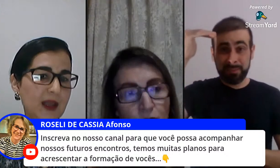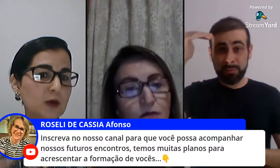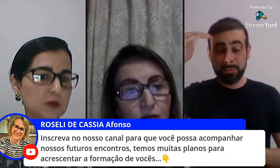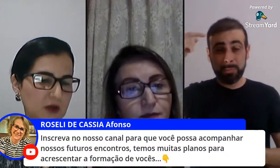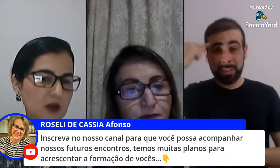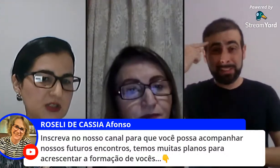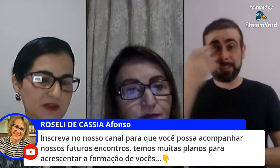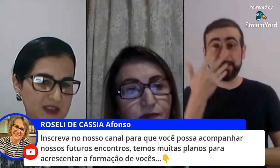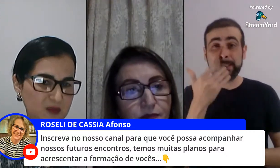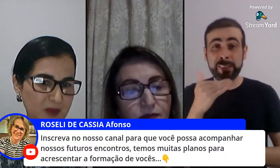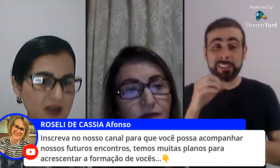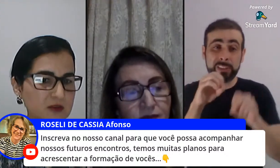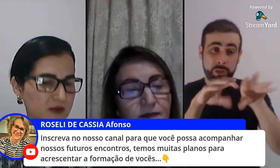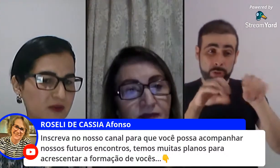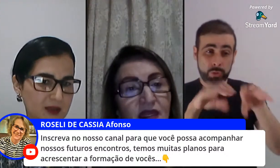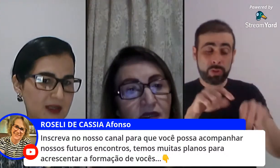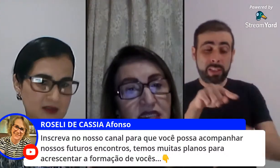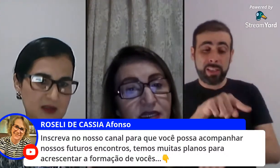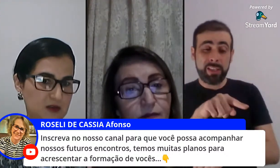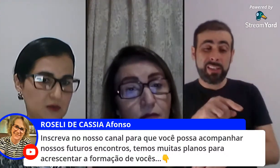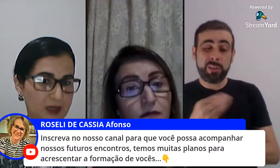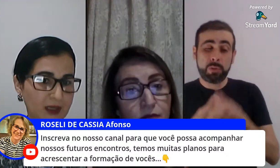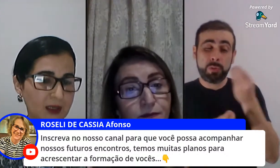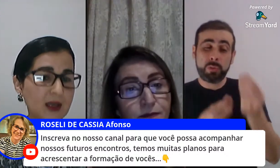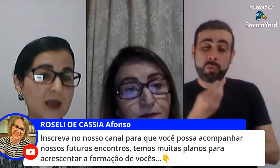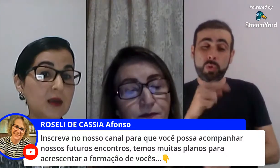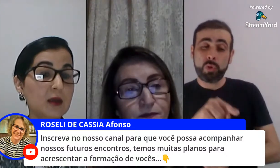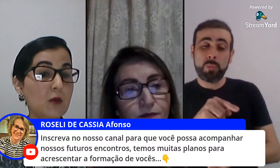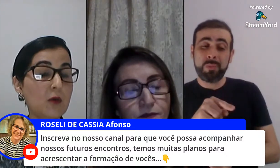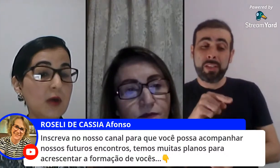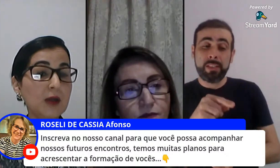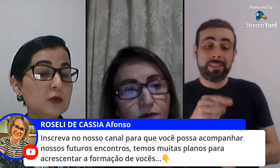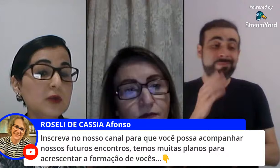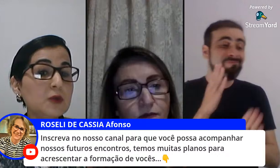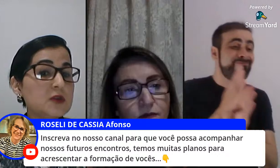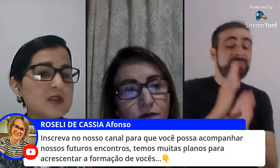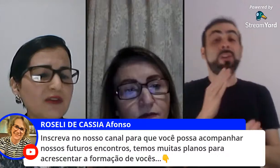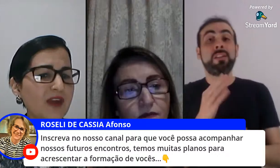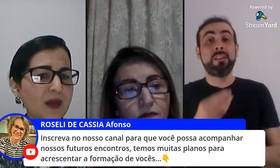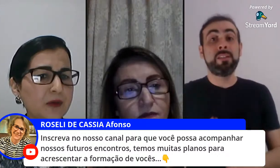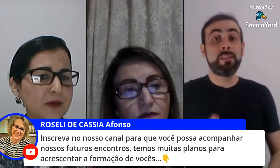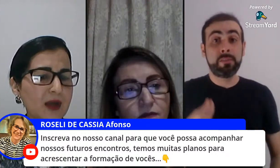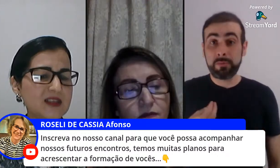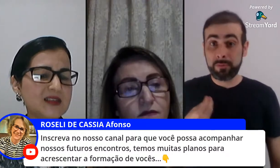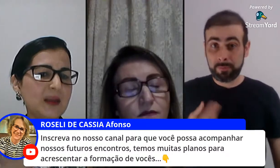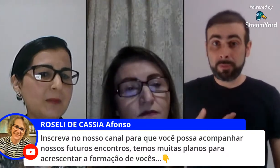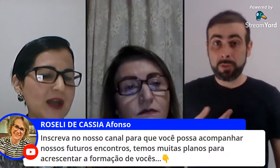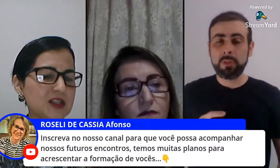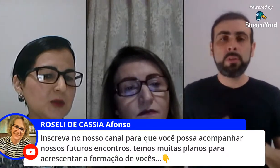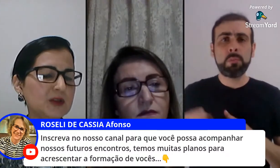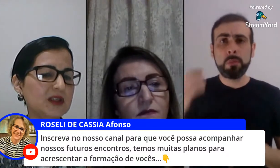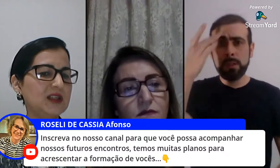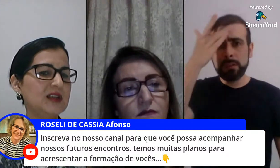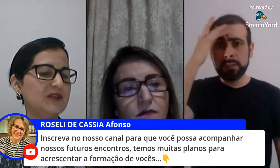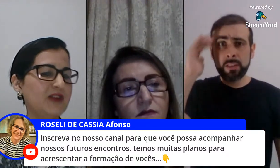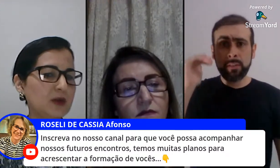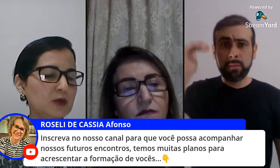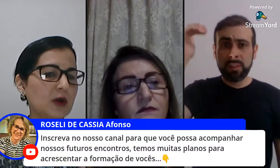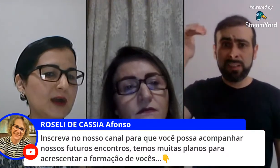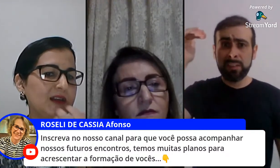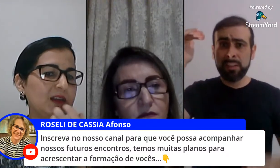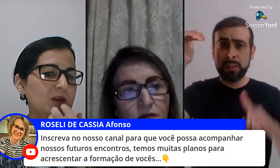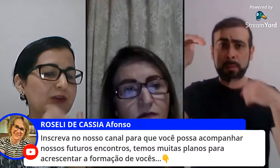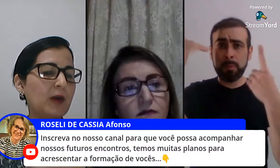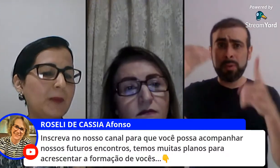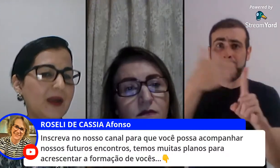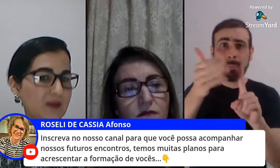né porque ele é alterógena faz parte do desenvolvimento dela se descobrir com o adulto é muito severo às vezes até bate na mão da criança fala